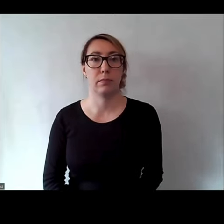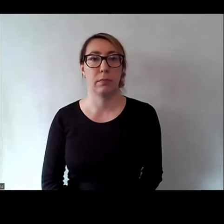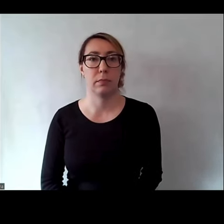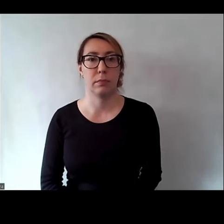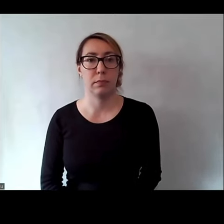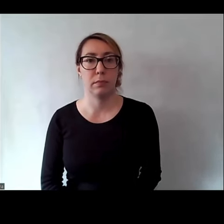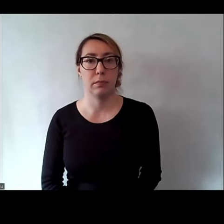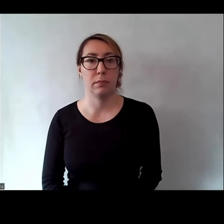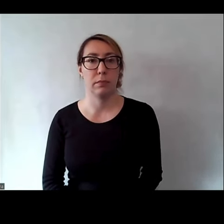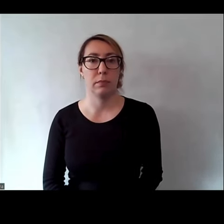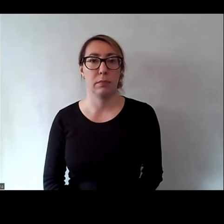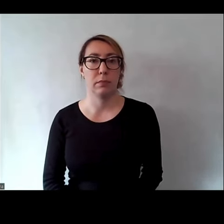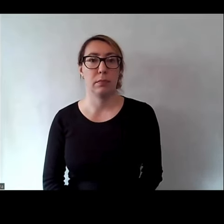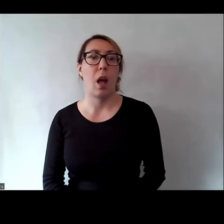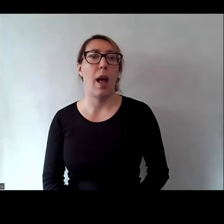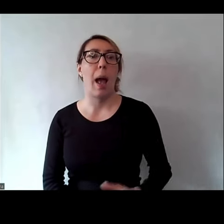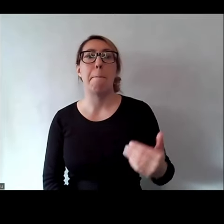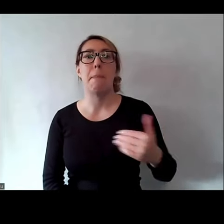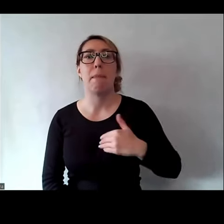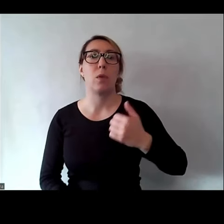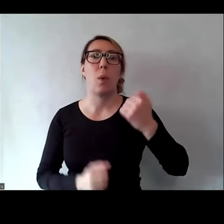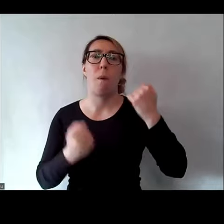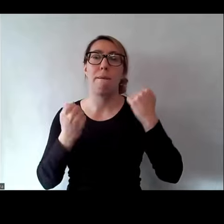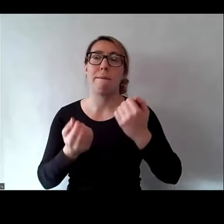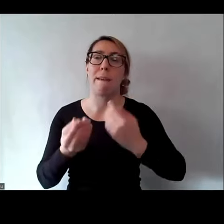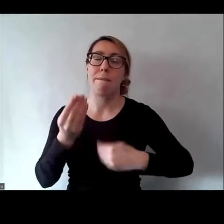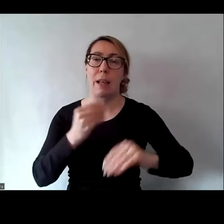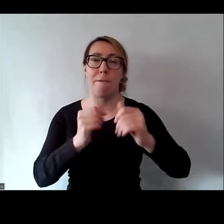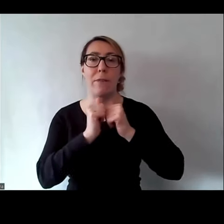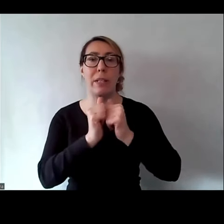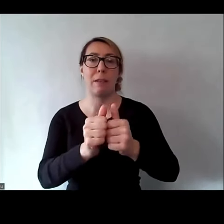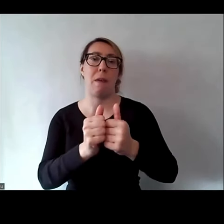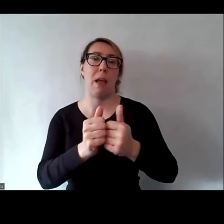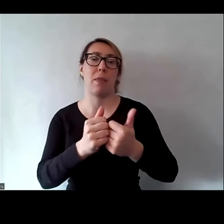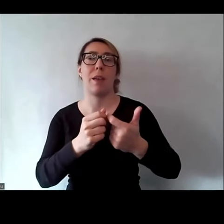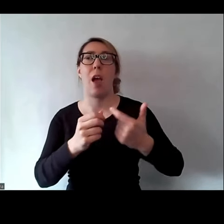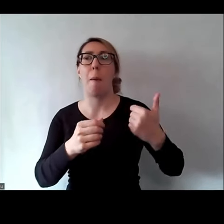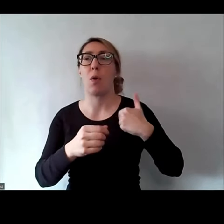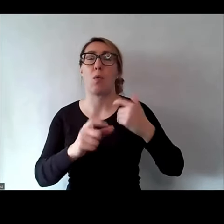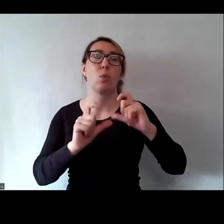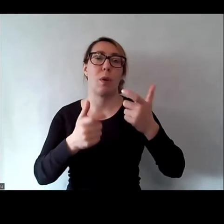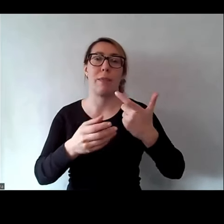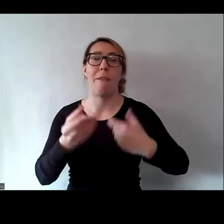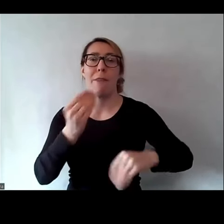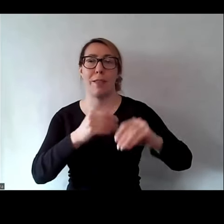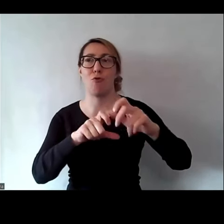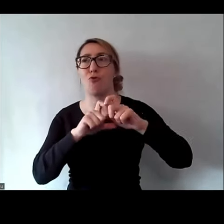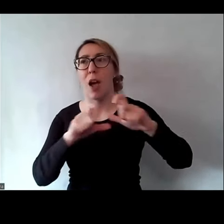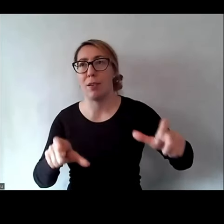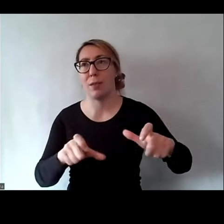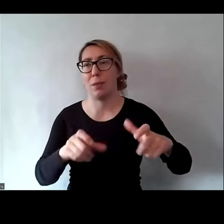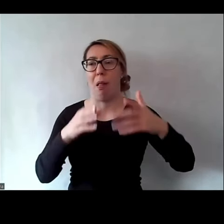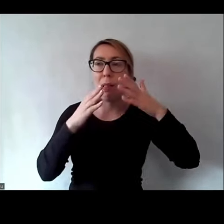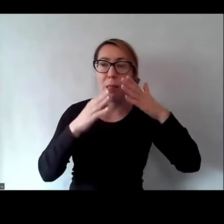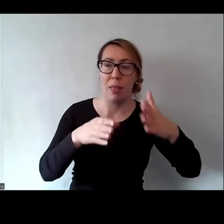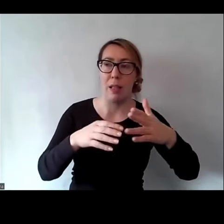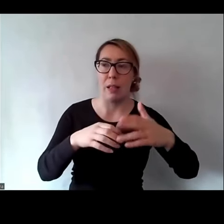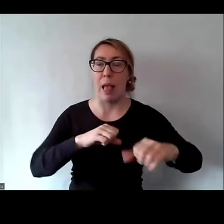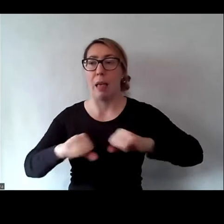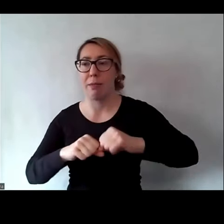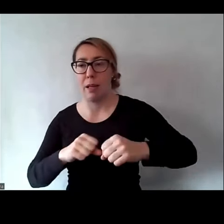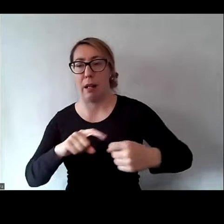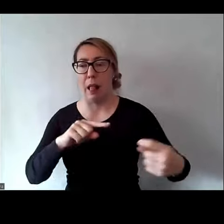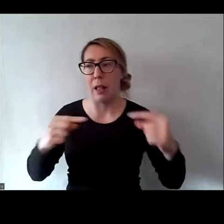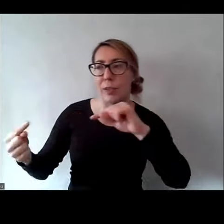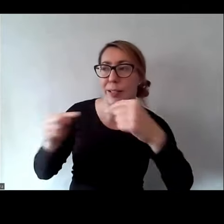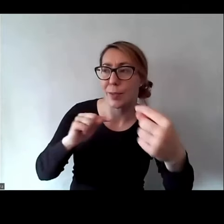I co było takim największym wyzwaniem właśnie od strony merytorycznej? Co Wam zajęło najwięcej czasu, energii, jakichś rozkmin dyskusji?